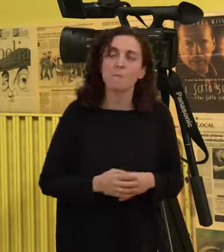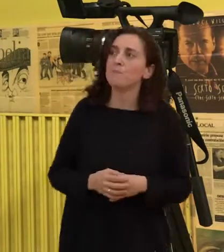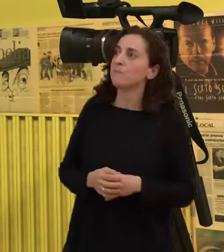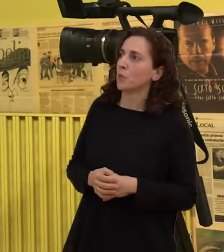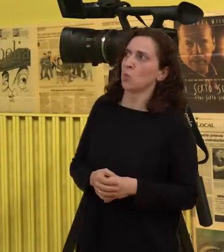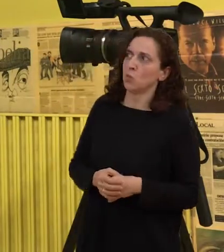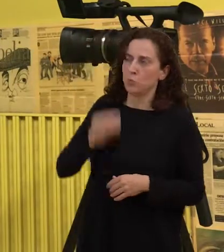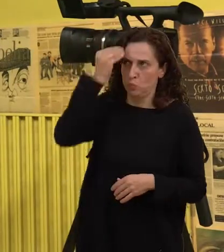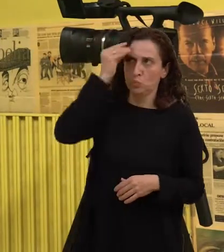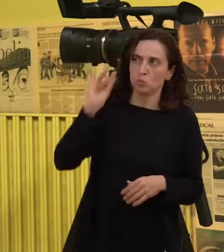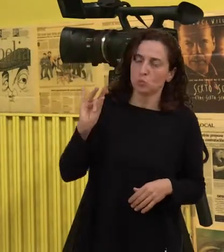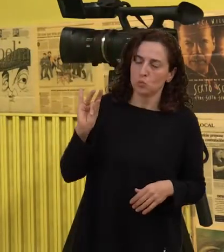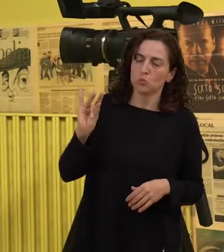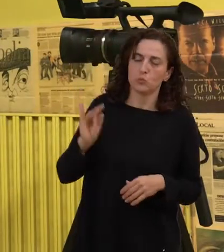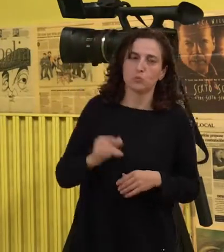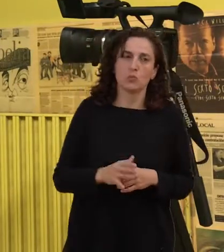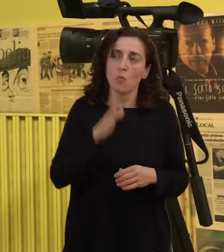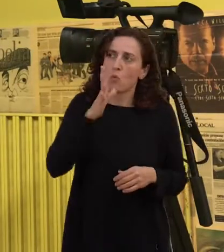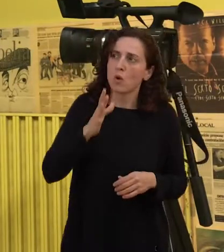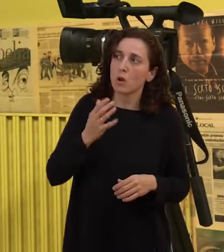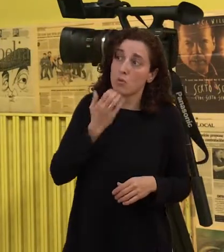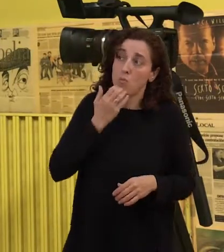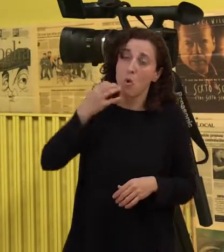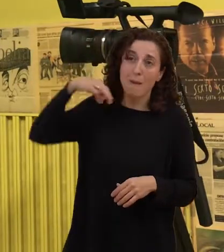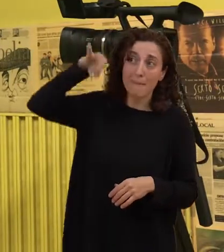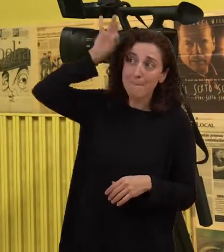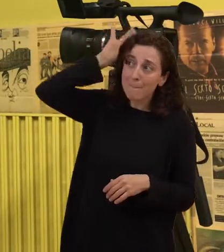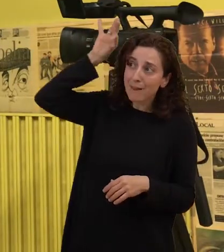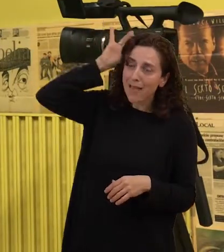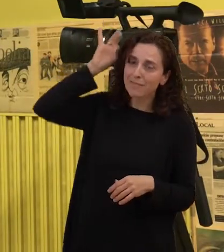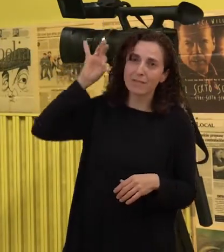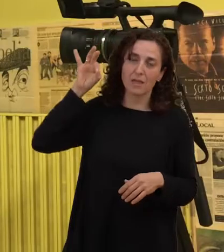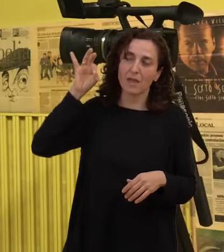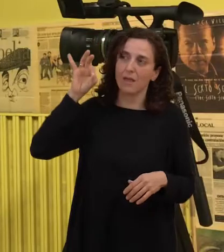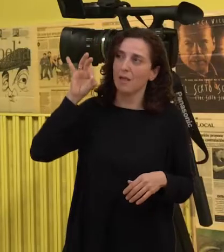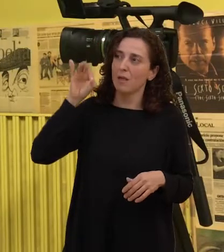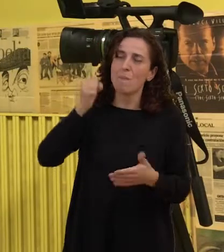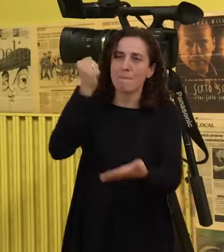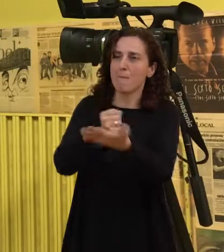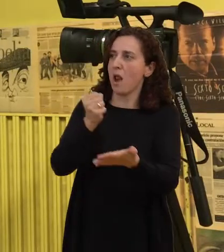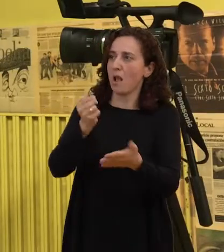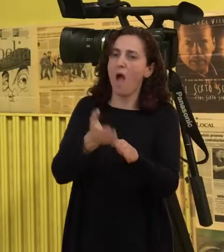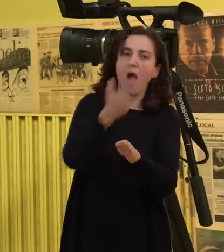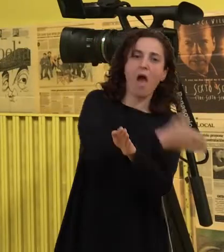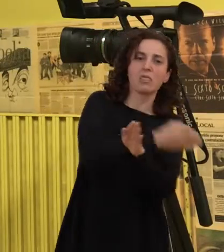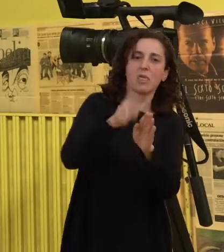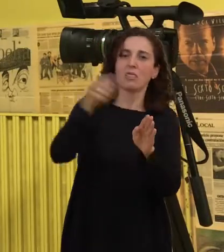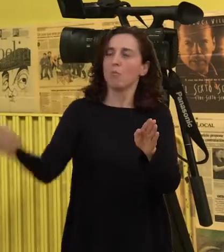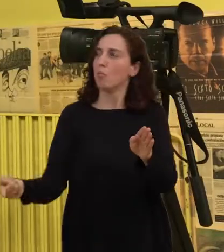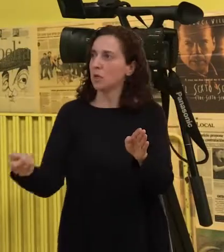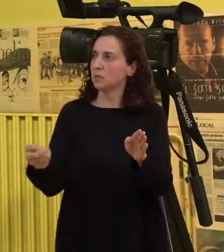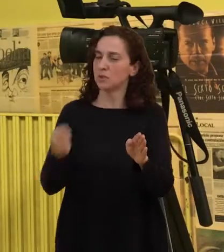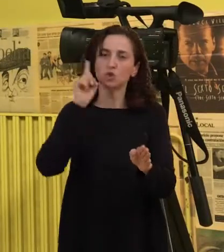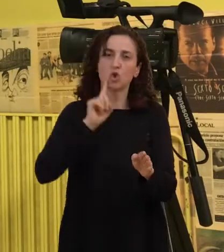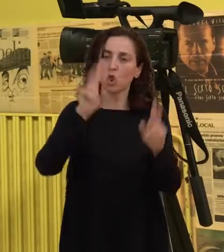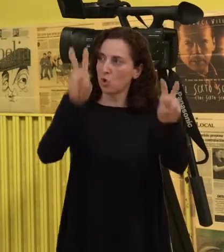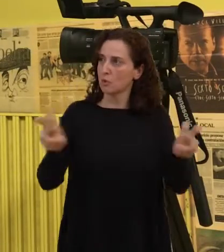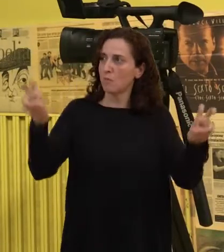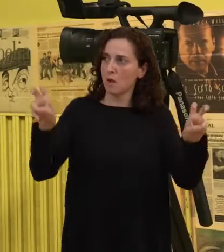eu creo que sí, porque o implante coclear ha sido un antes e un despois de la sordera. Eu creo que vai